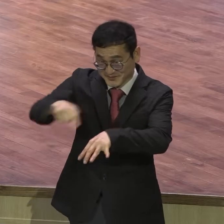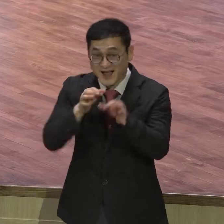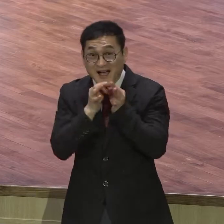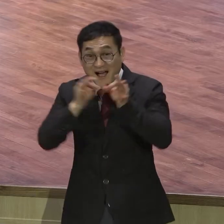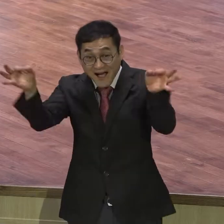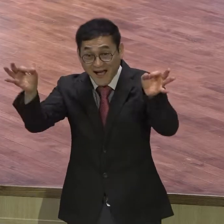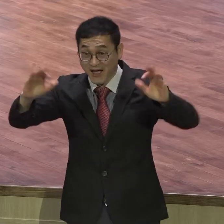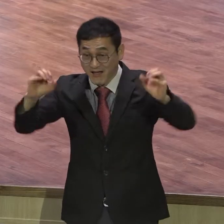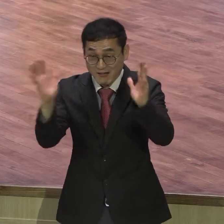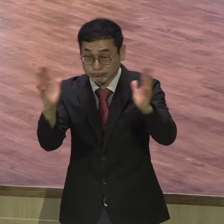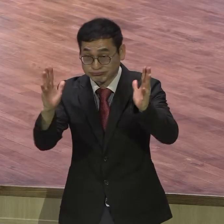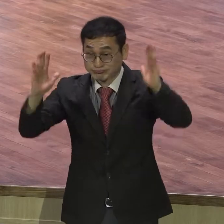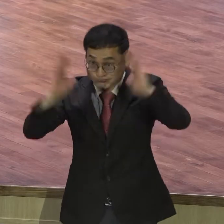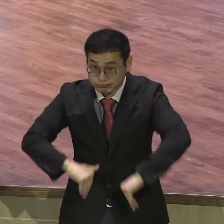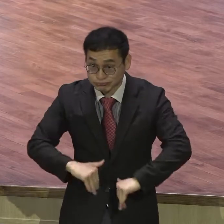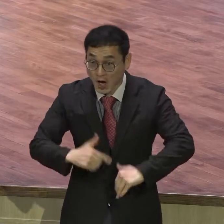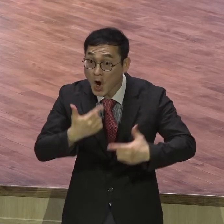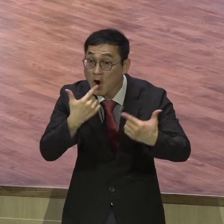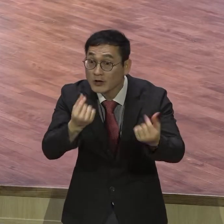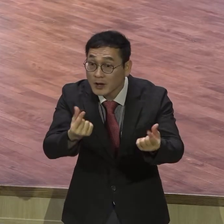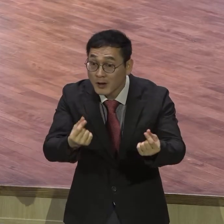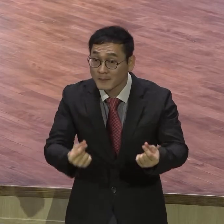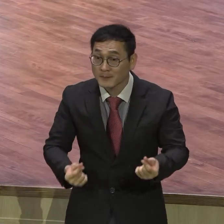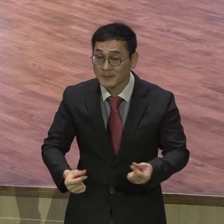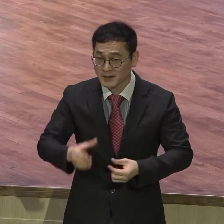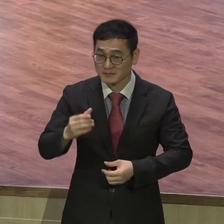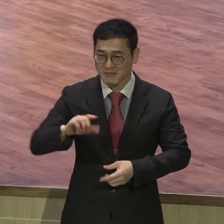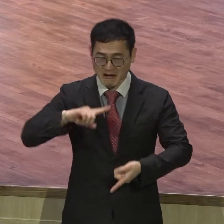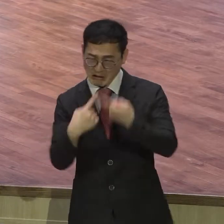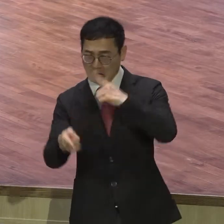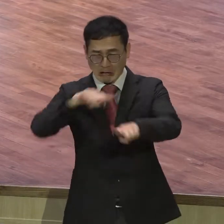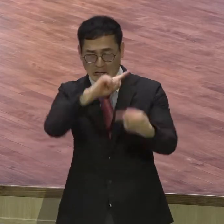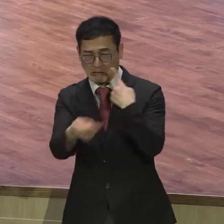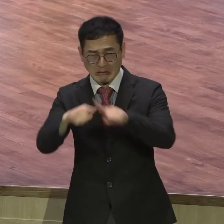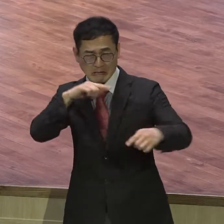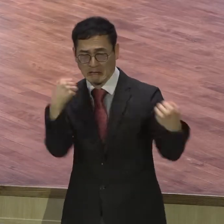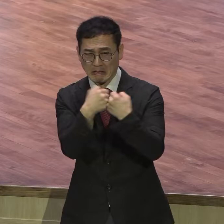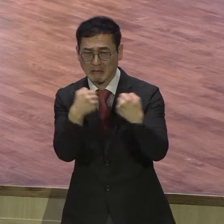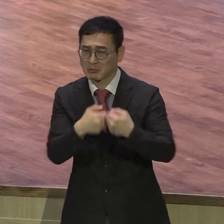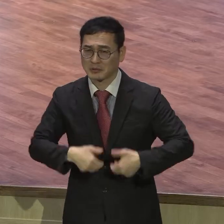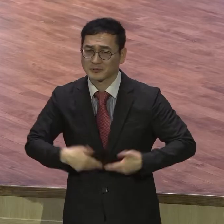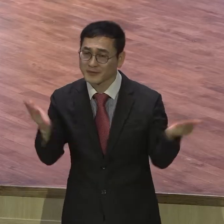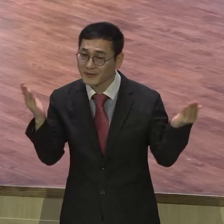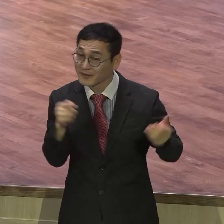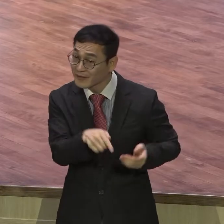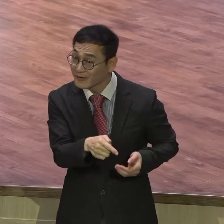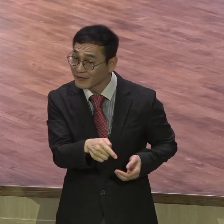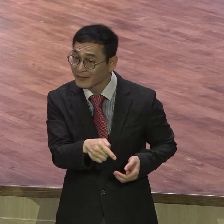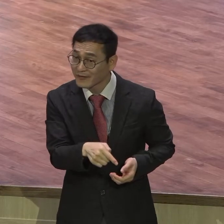무너뜨리는데 그 견고한 여리구성을 무너뜨리는데 이스라엘 백신들은 그냥 돌기만 했어요.